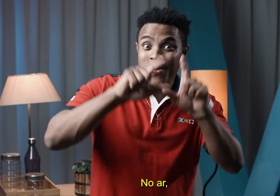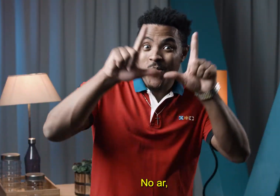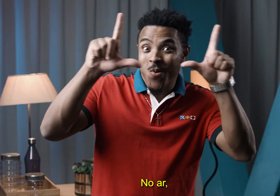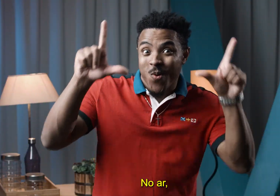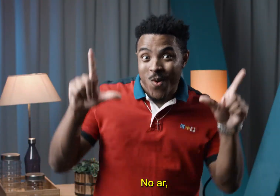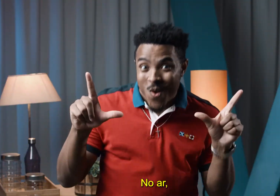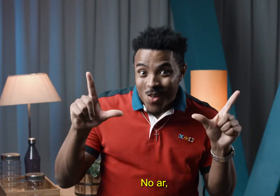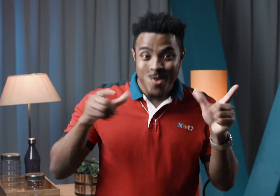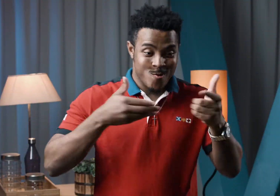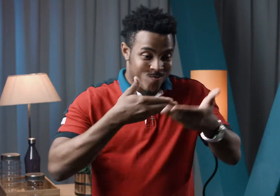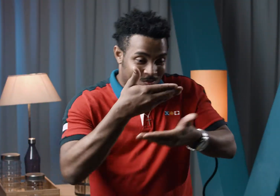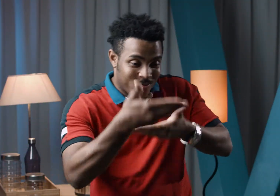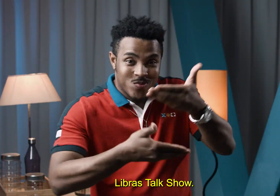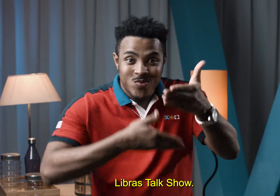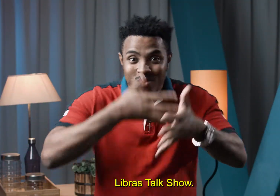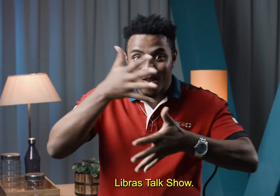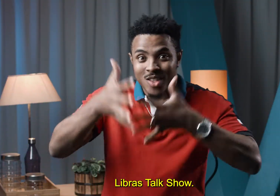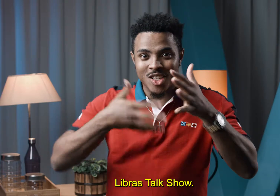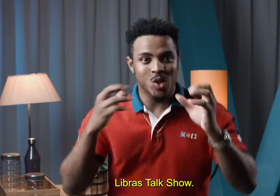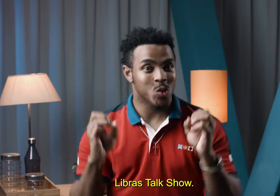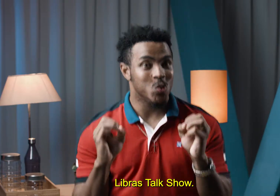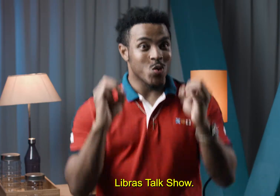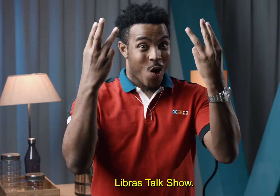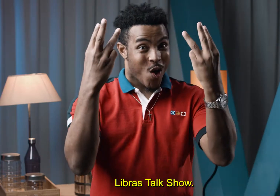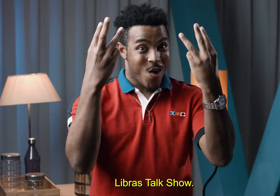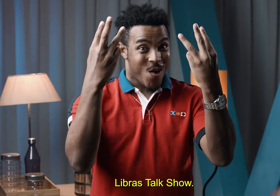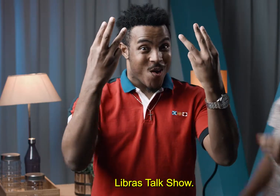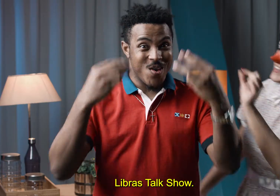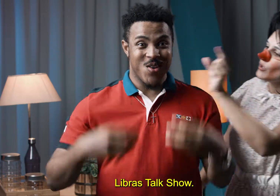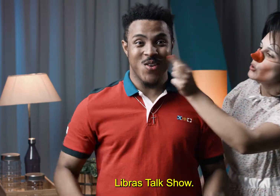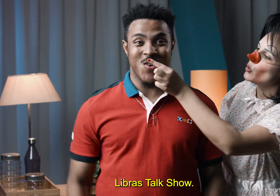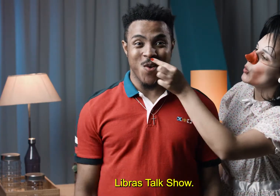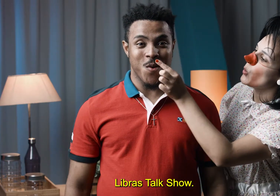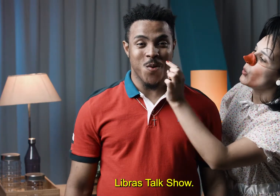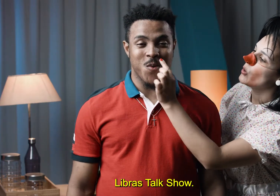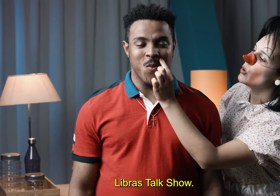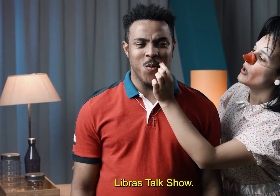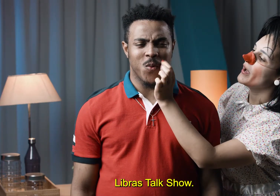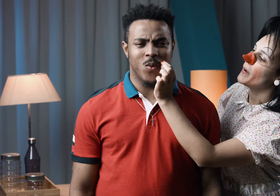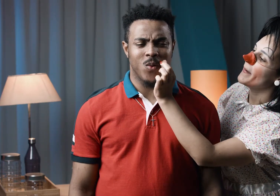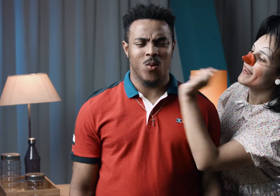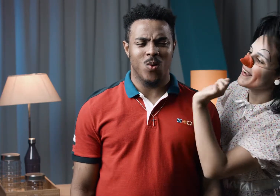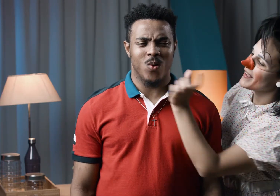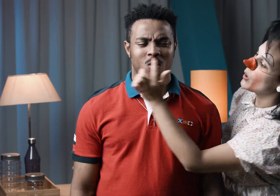No ar, Libras, Talk Show.